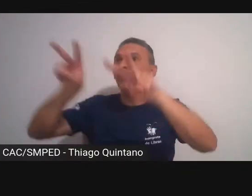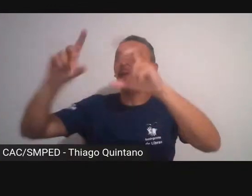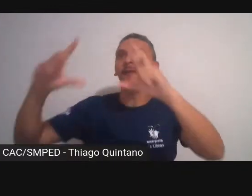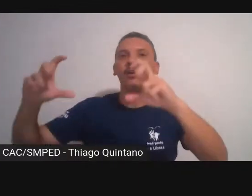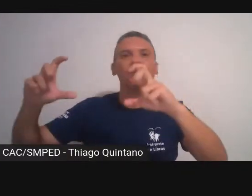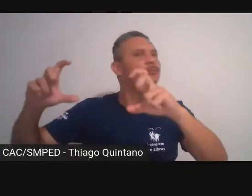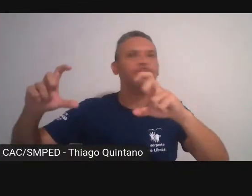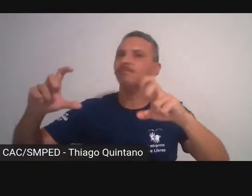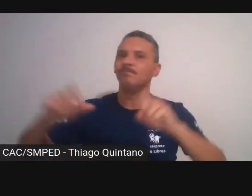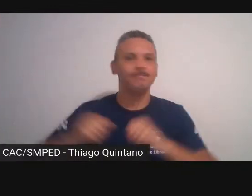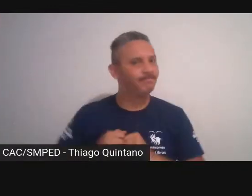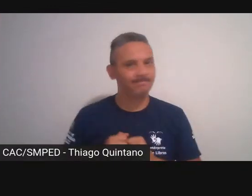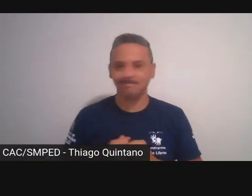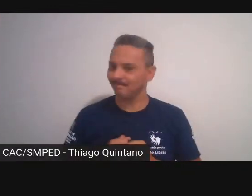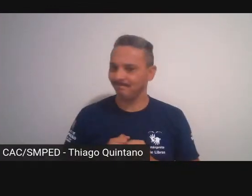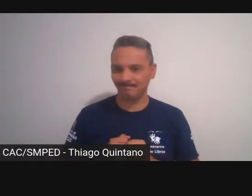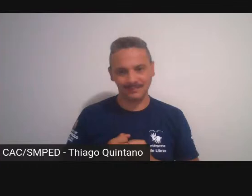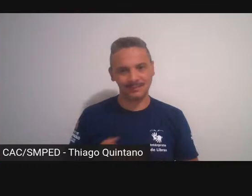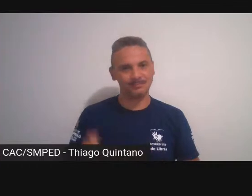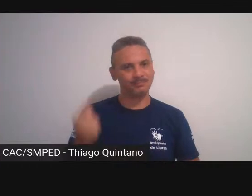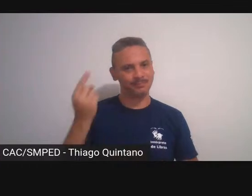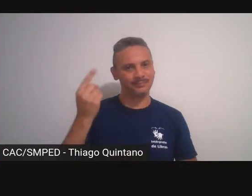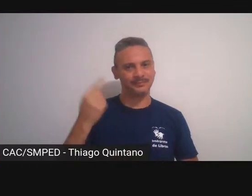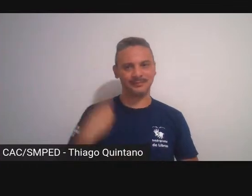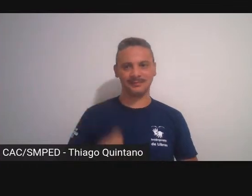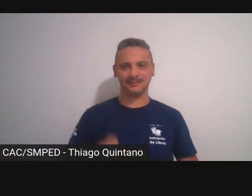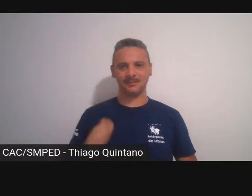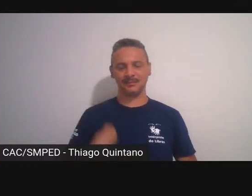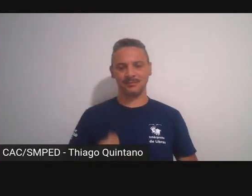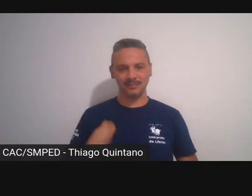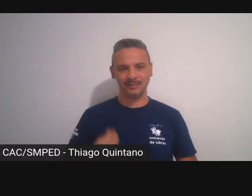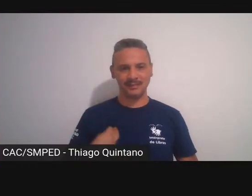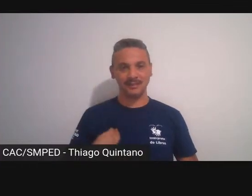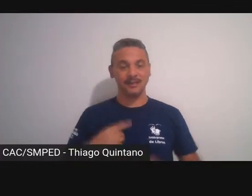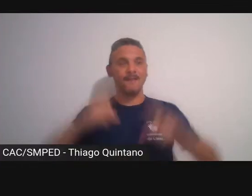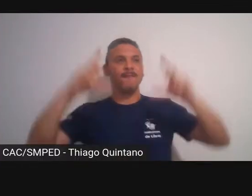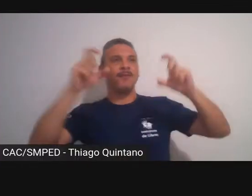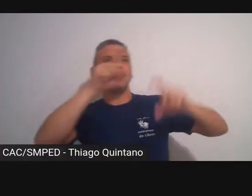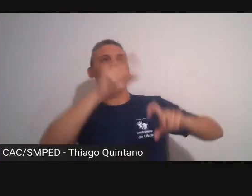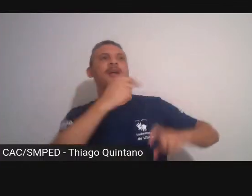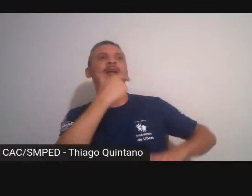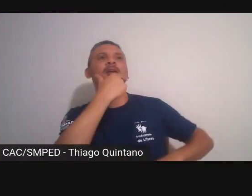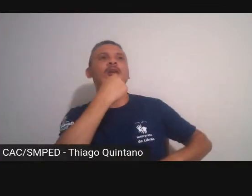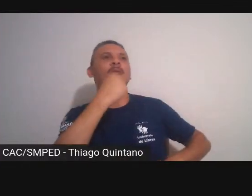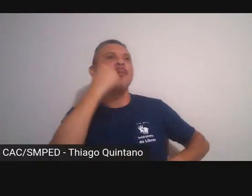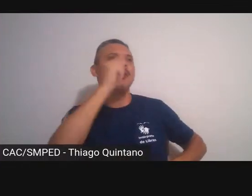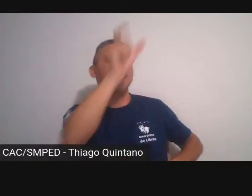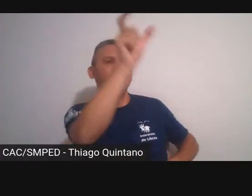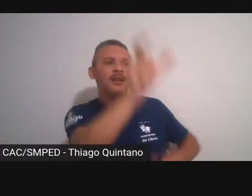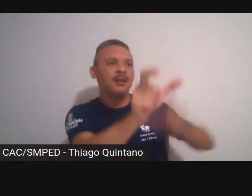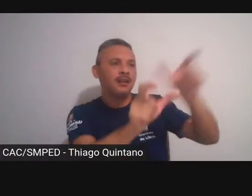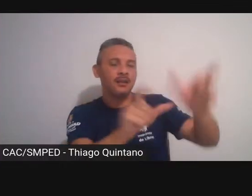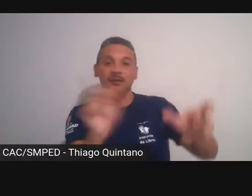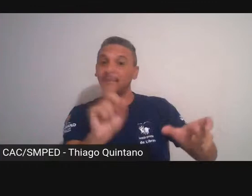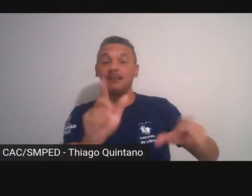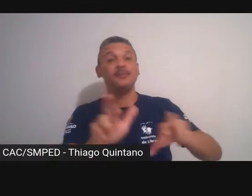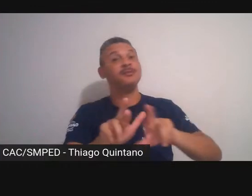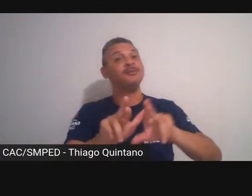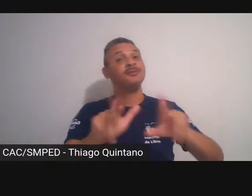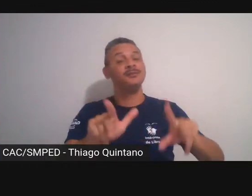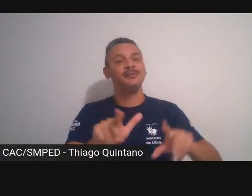é muito muito raro a presença humana nos meus trabalhos e quando tem ela é extremamente